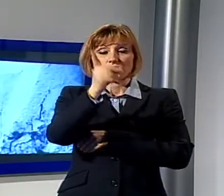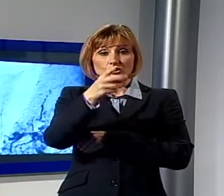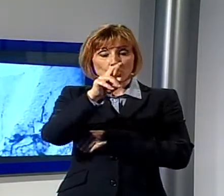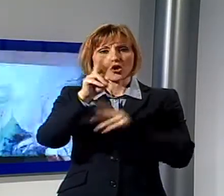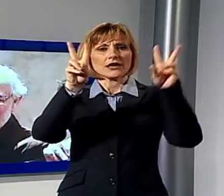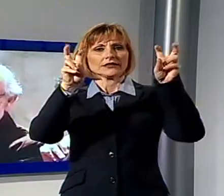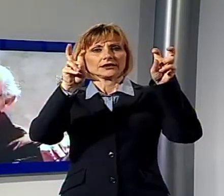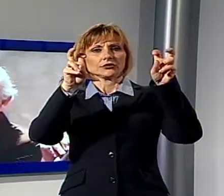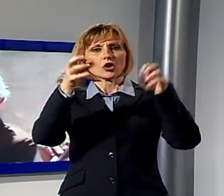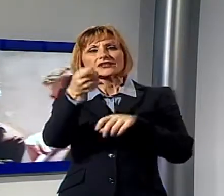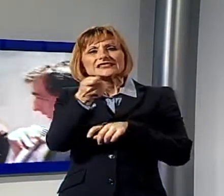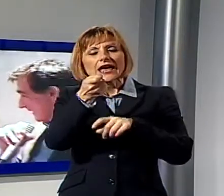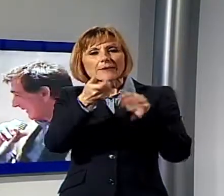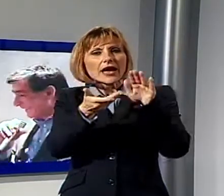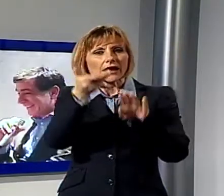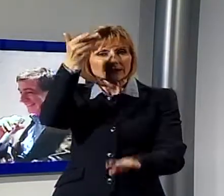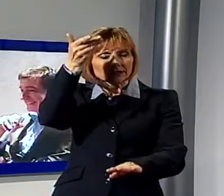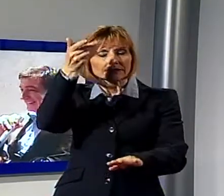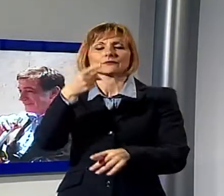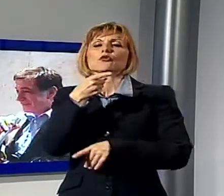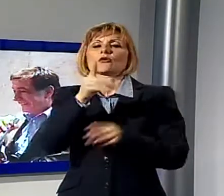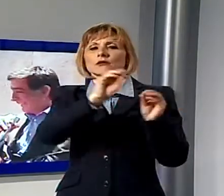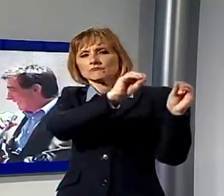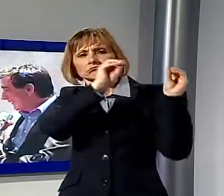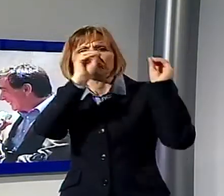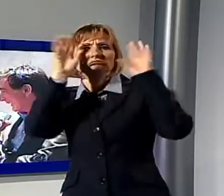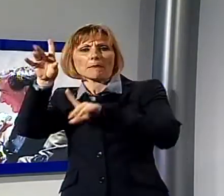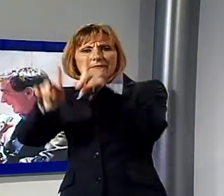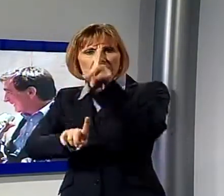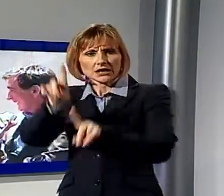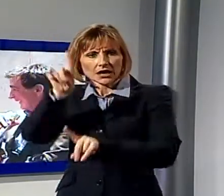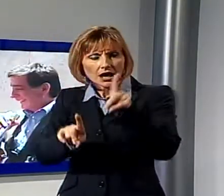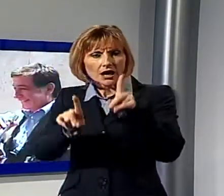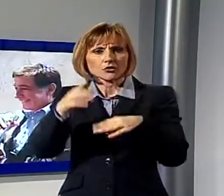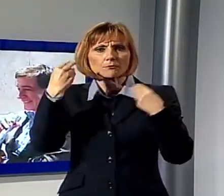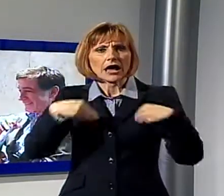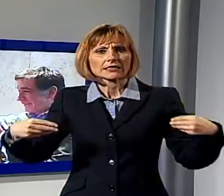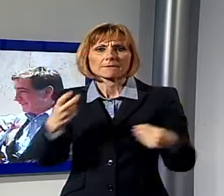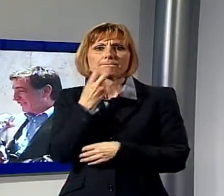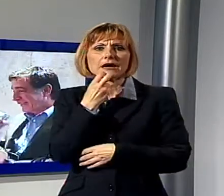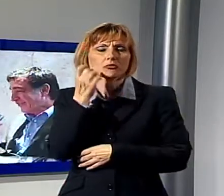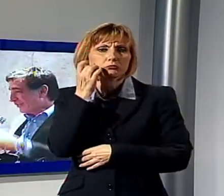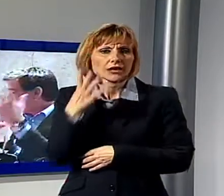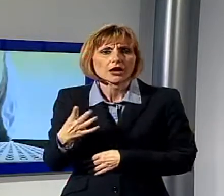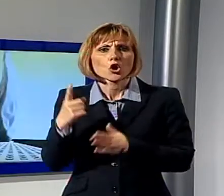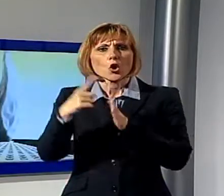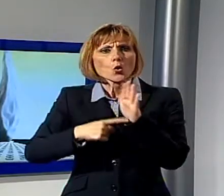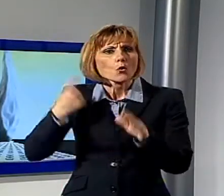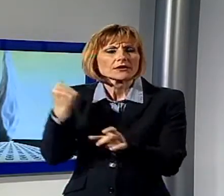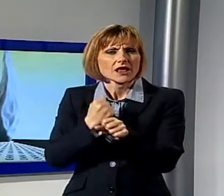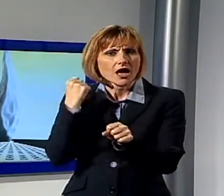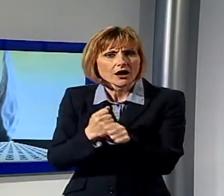realizzata con il marmo bianco altissimo delle cave di Seravezza. Un mese di lavoro, 7 metri di scultura,